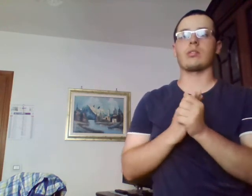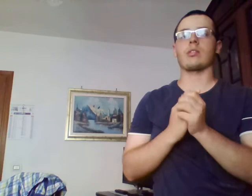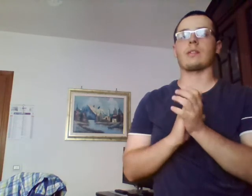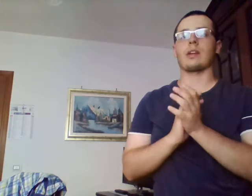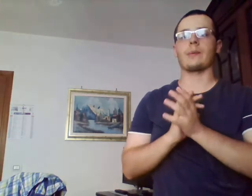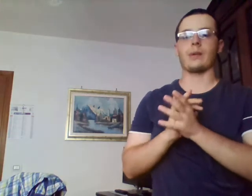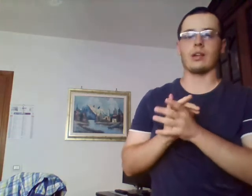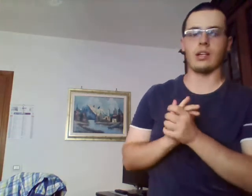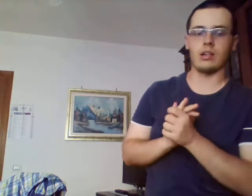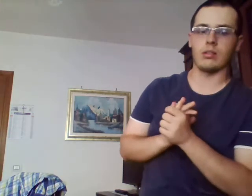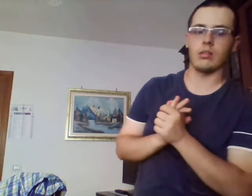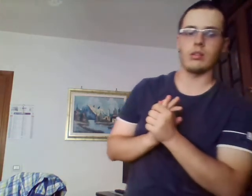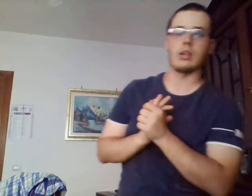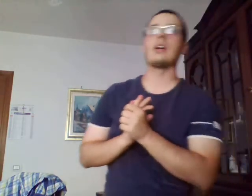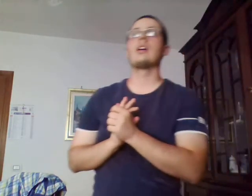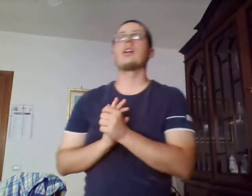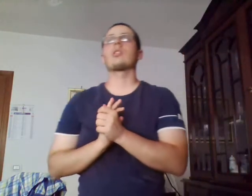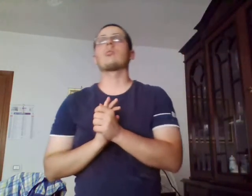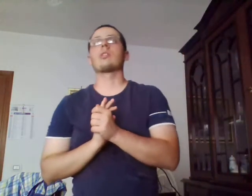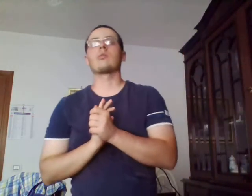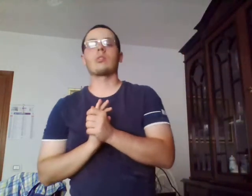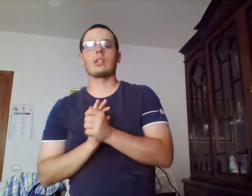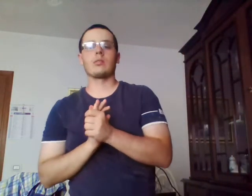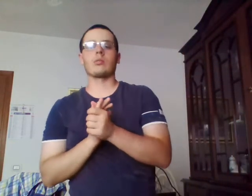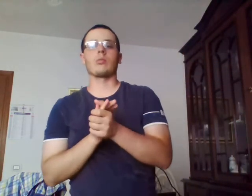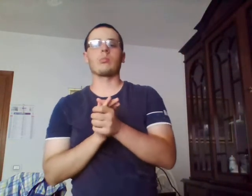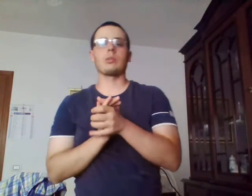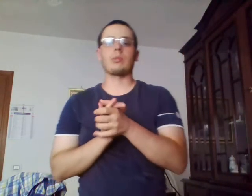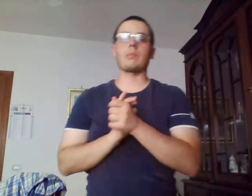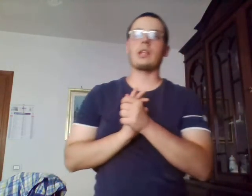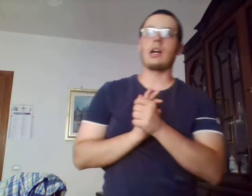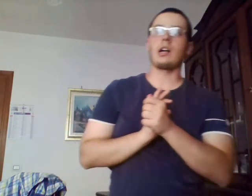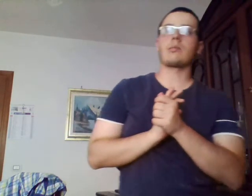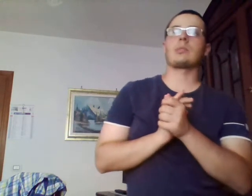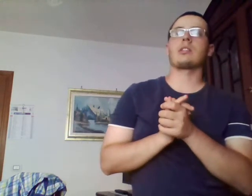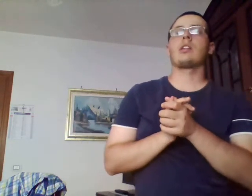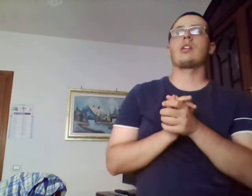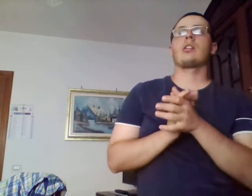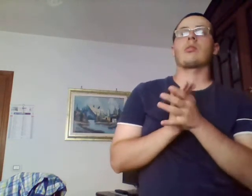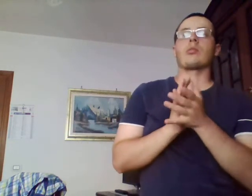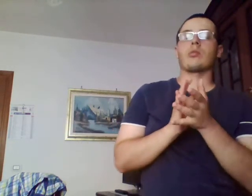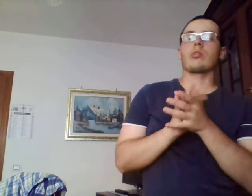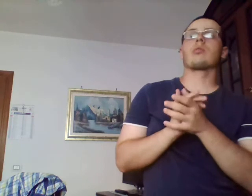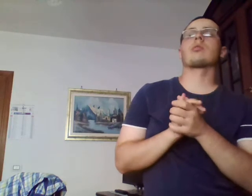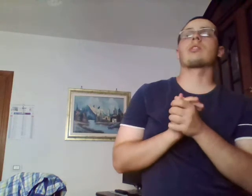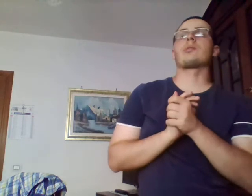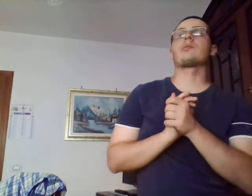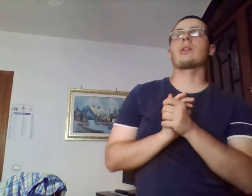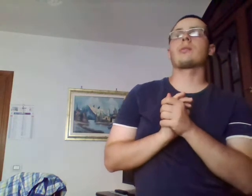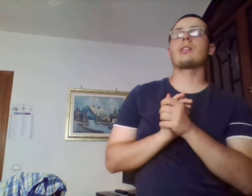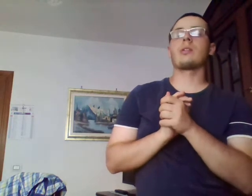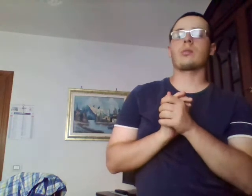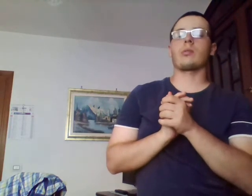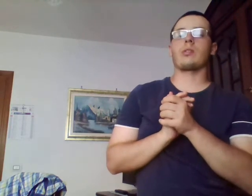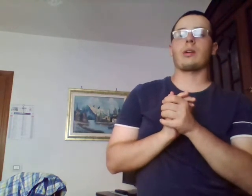Torre San Sanello, come volevo complimentarmi con coloro che gestiscono la